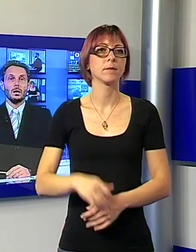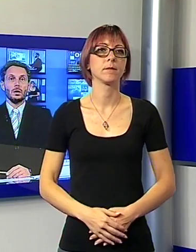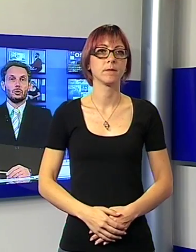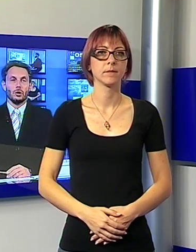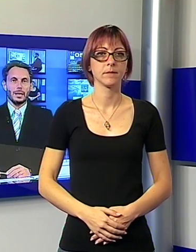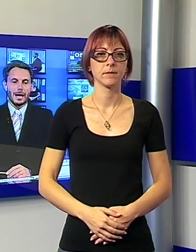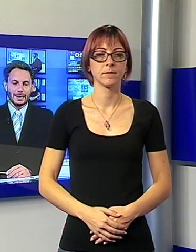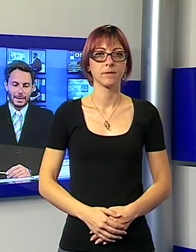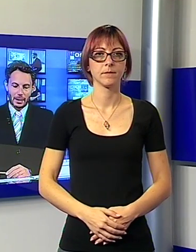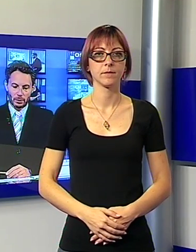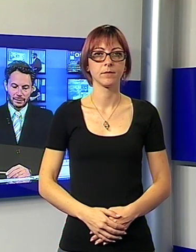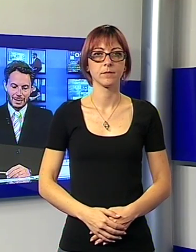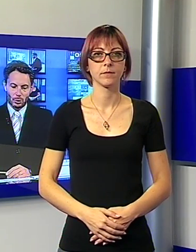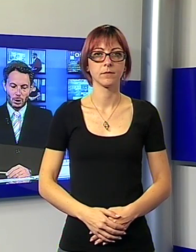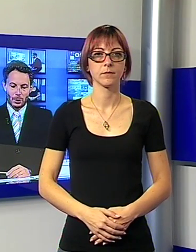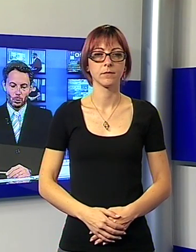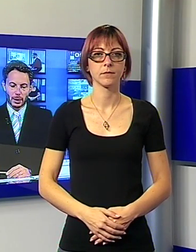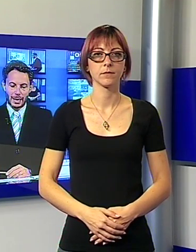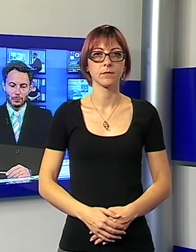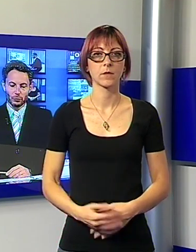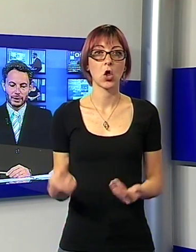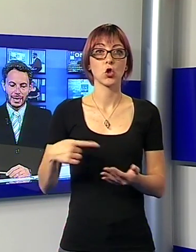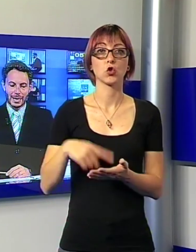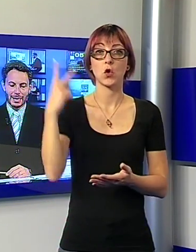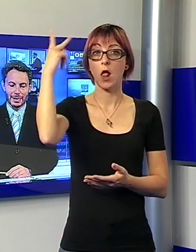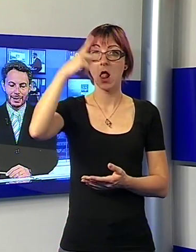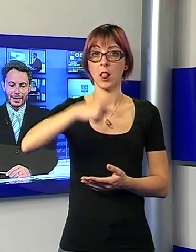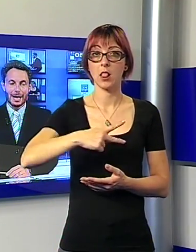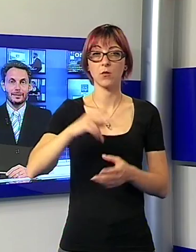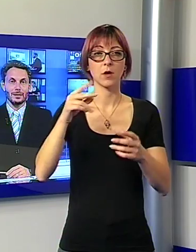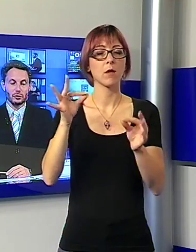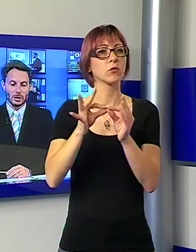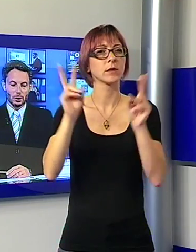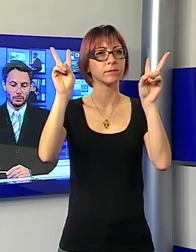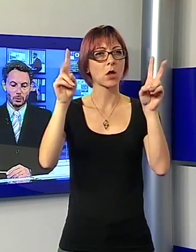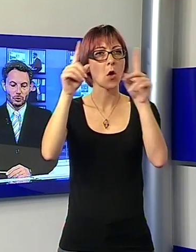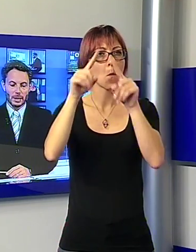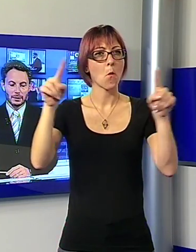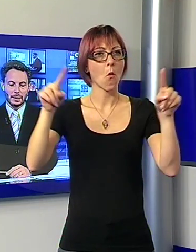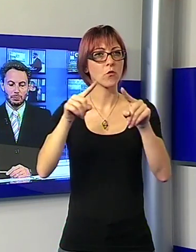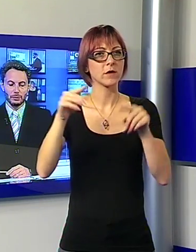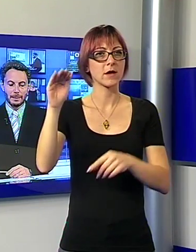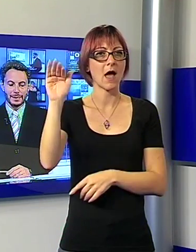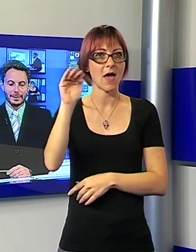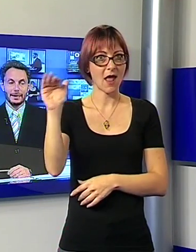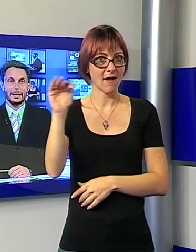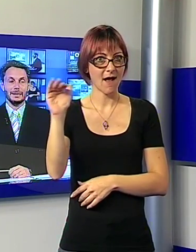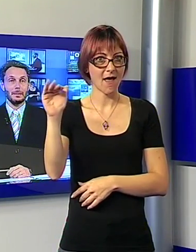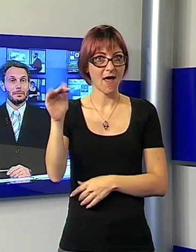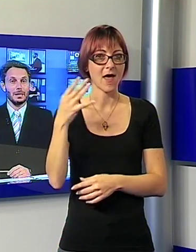Torna anche quest'anno a Lucca, musica ragazzi, il ciclo di concerti e appuntamenti dedicati ai bambini